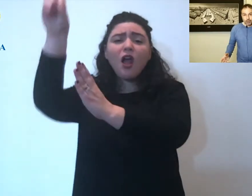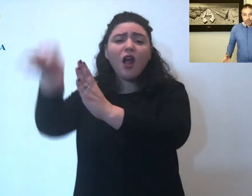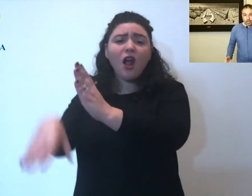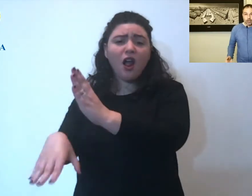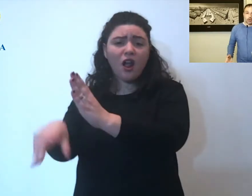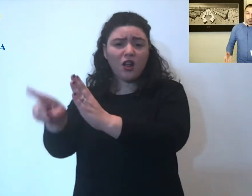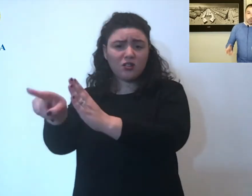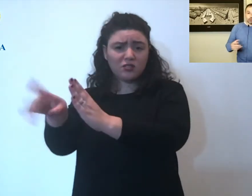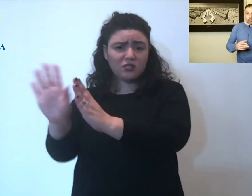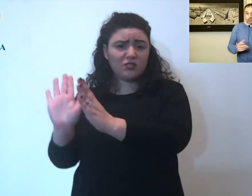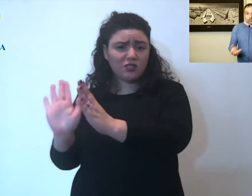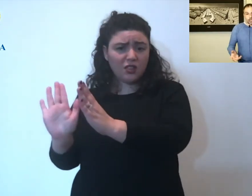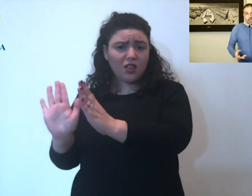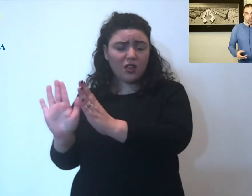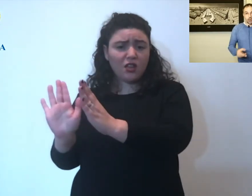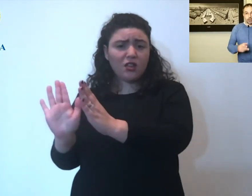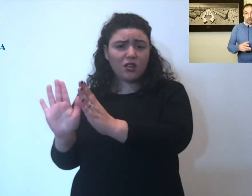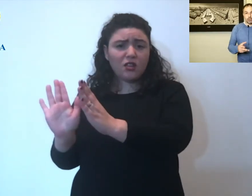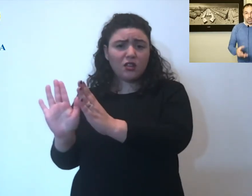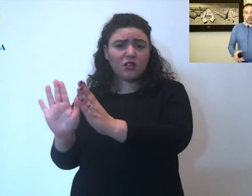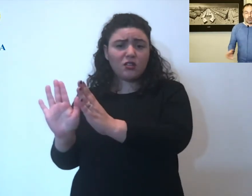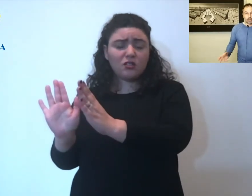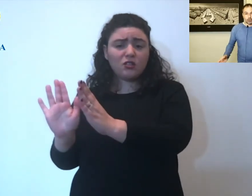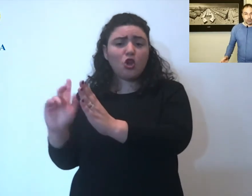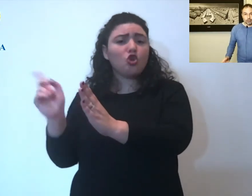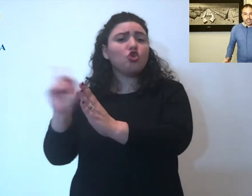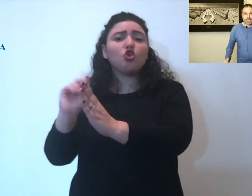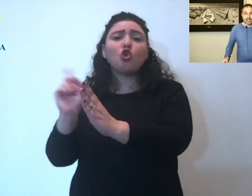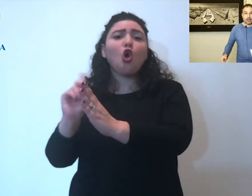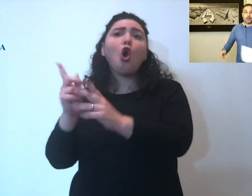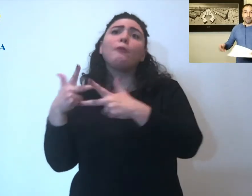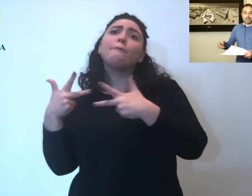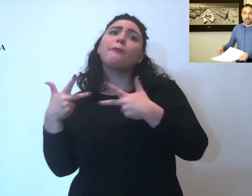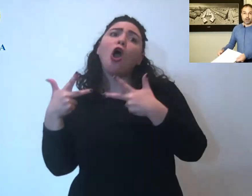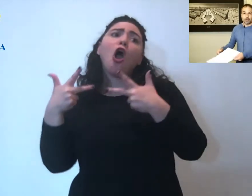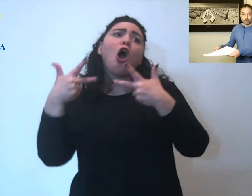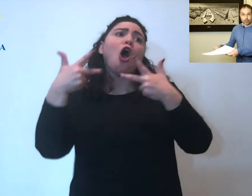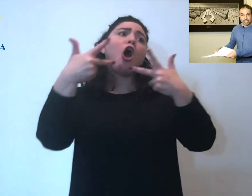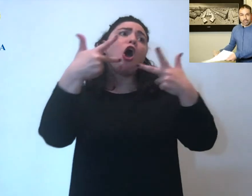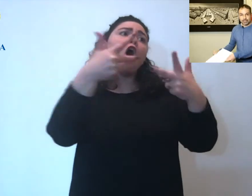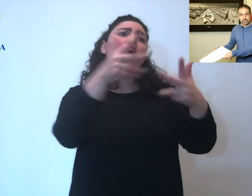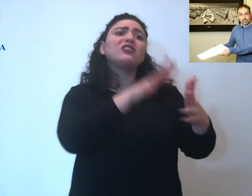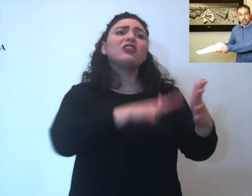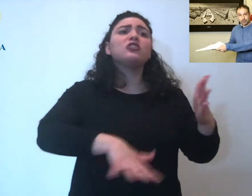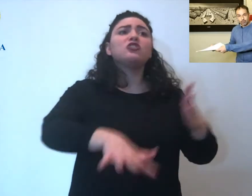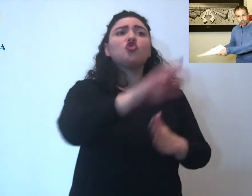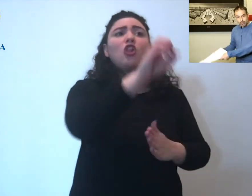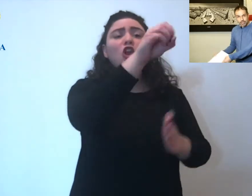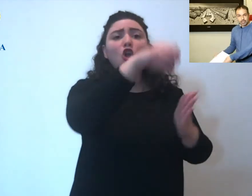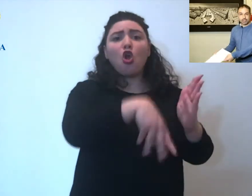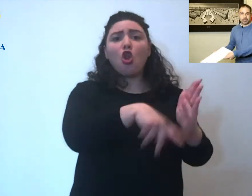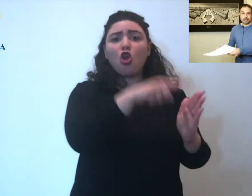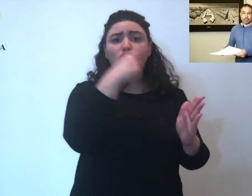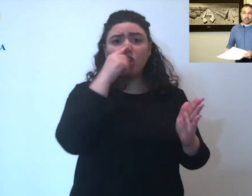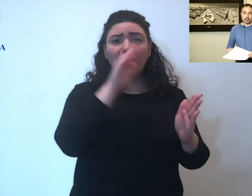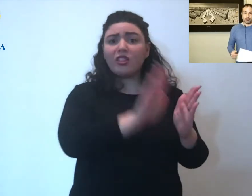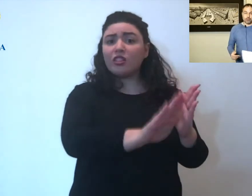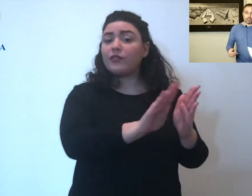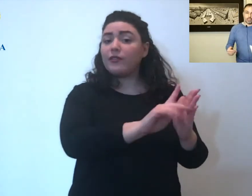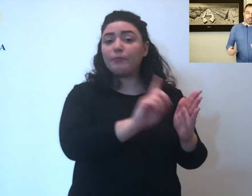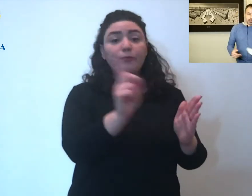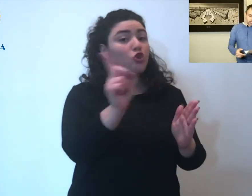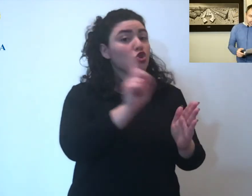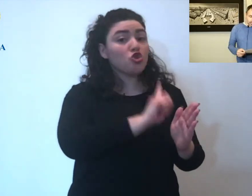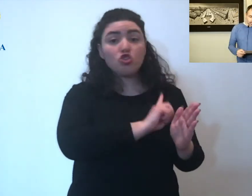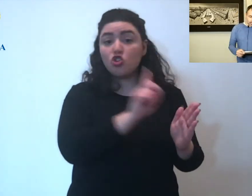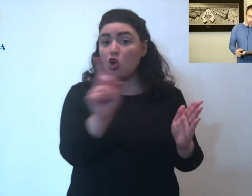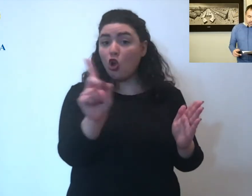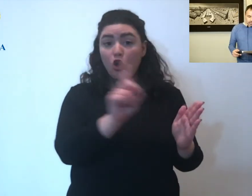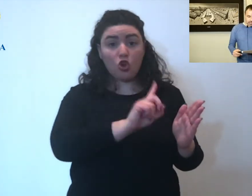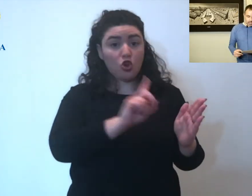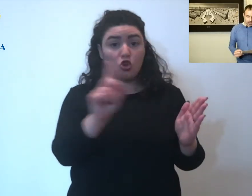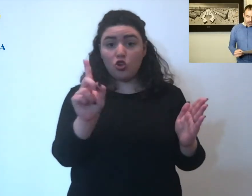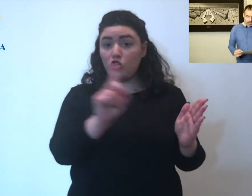contenitori piuttosto che in alcuni punti raccolta condominiale non vanno portati questi tipi di rifiuti